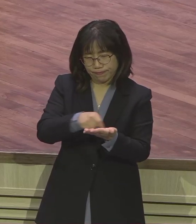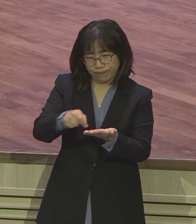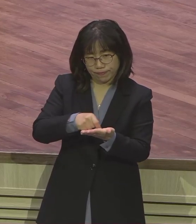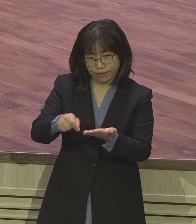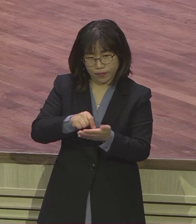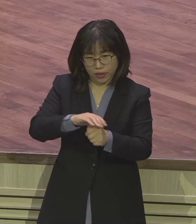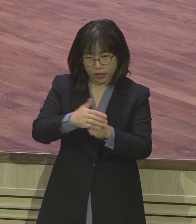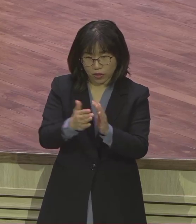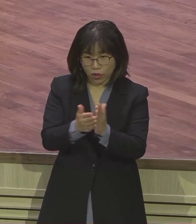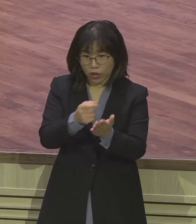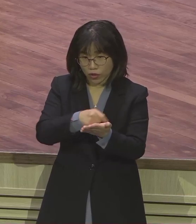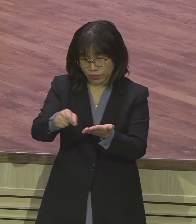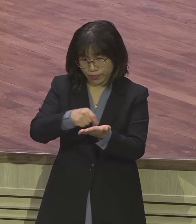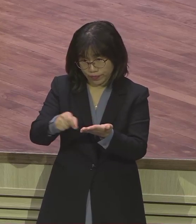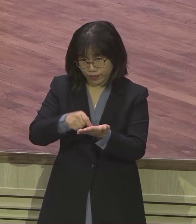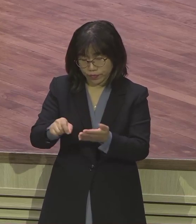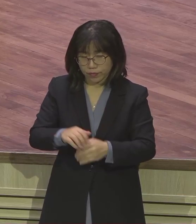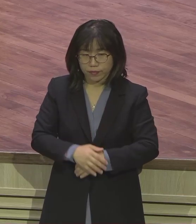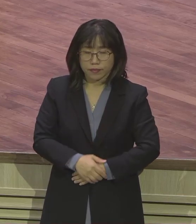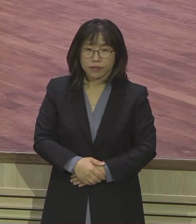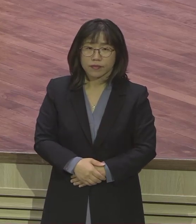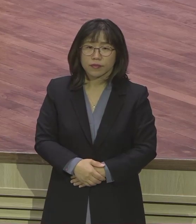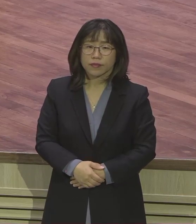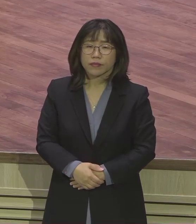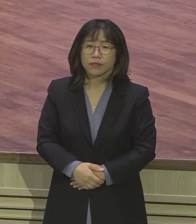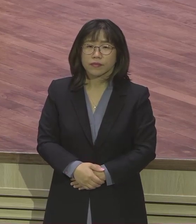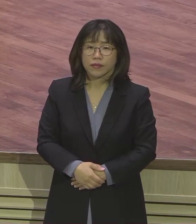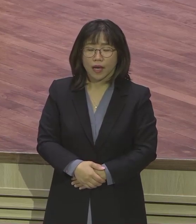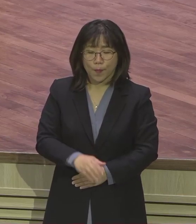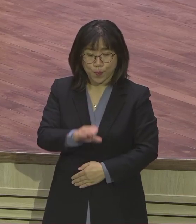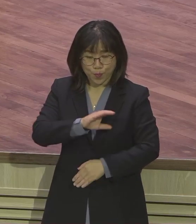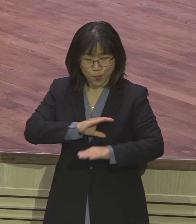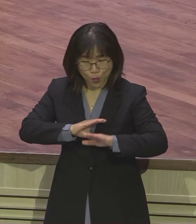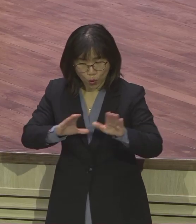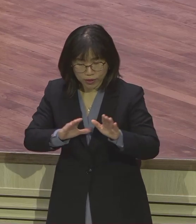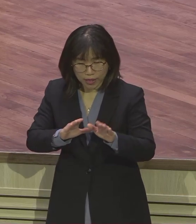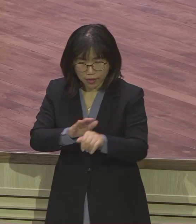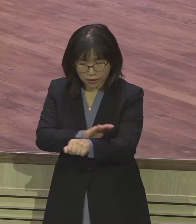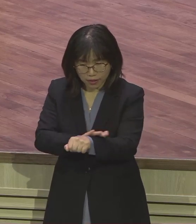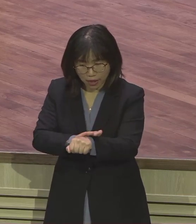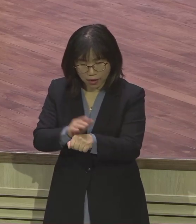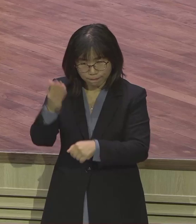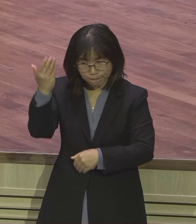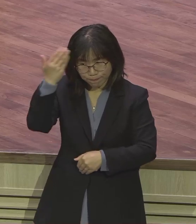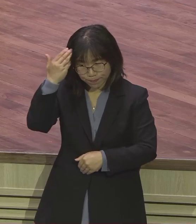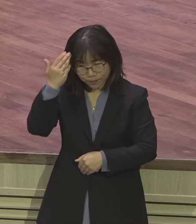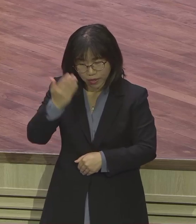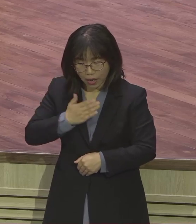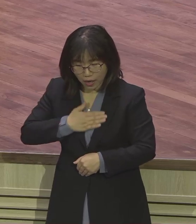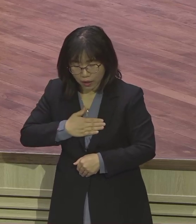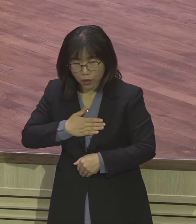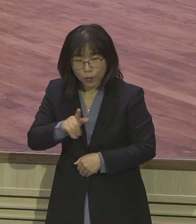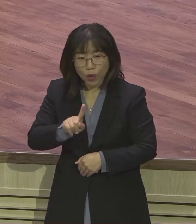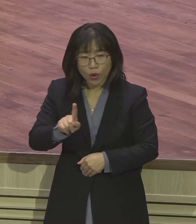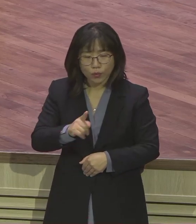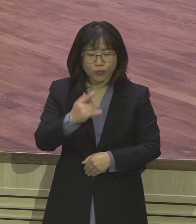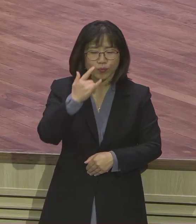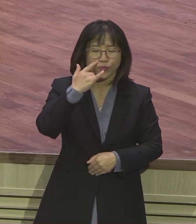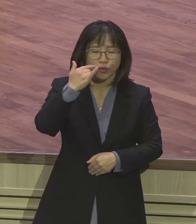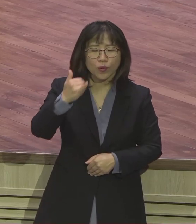이런 영적인 비밀이 언제 심겨졌느냐. 레위 집하 출신 부모의 언약 교육이 그 시작이었어요.